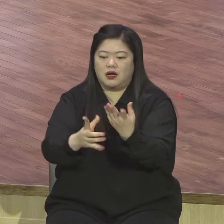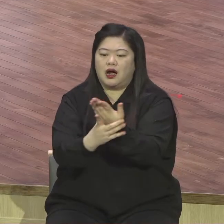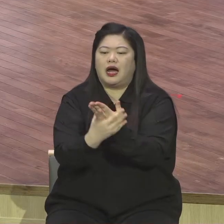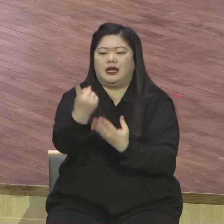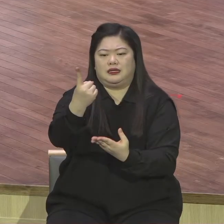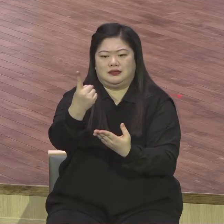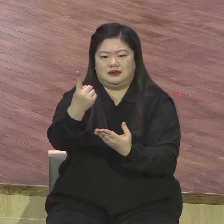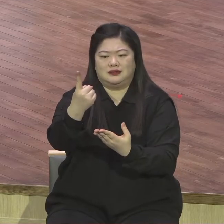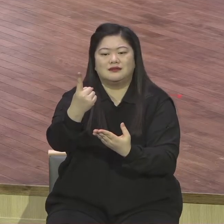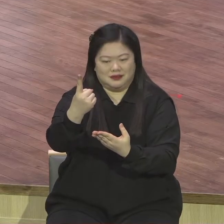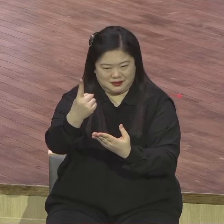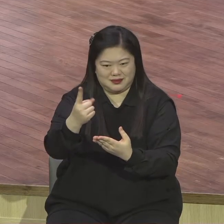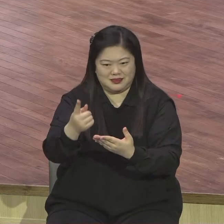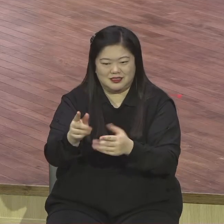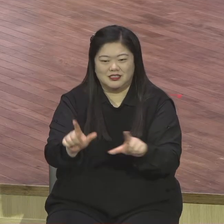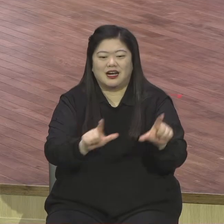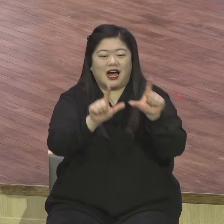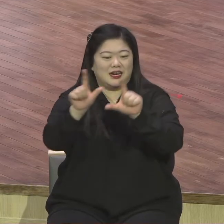이분 한 주간만이라도